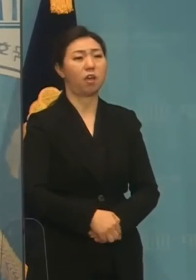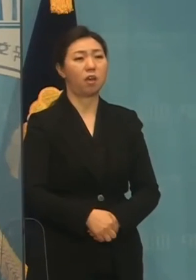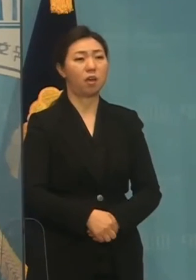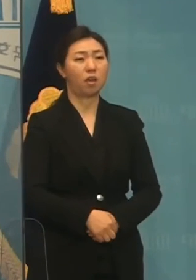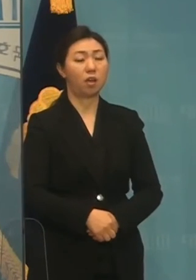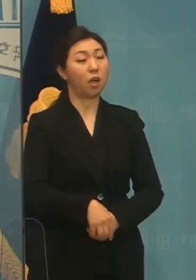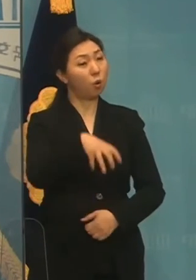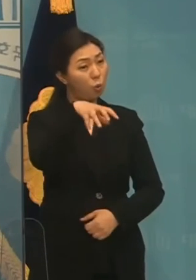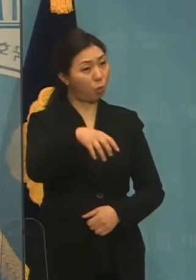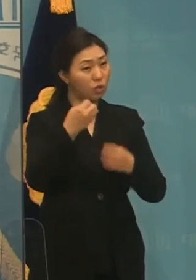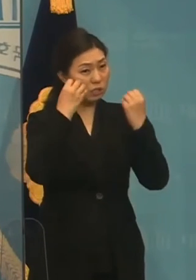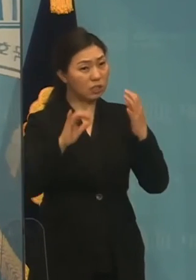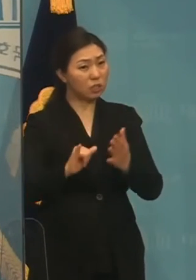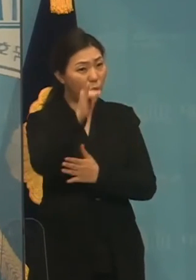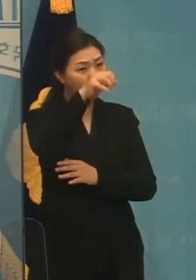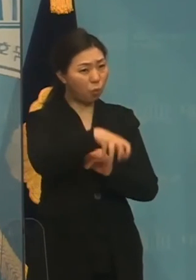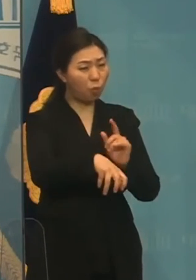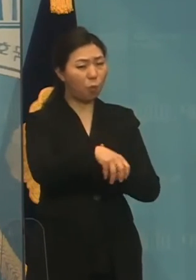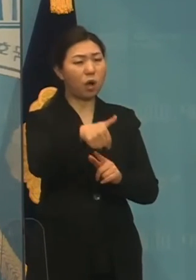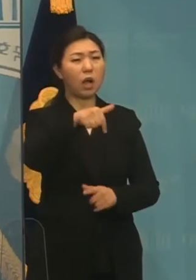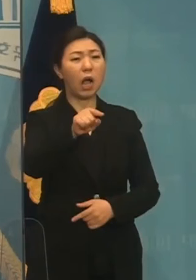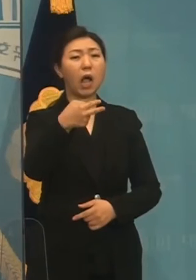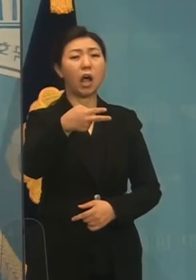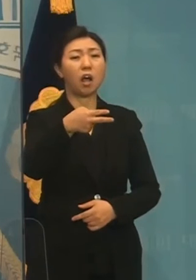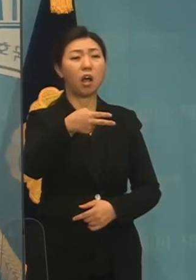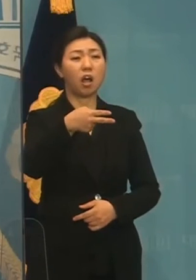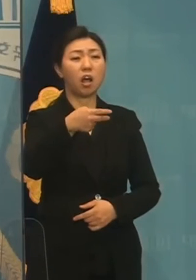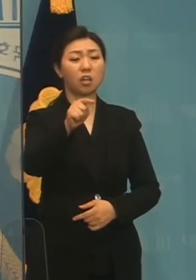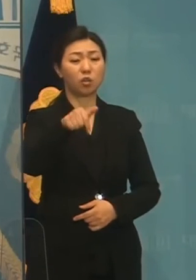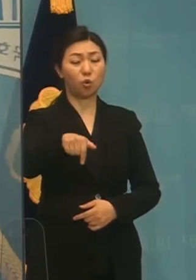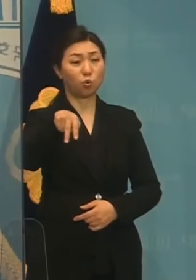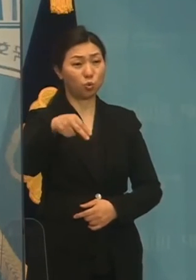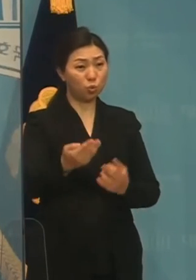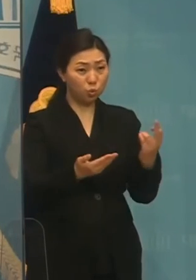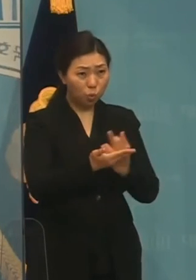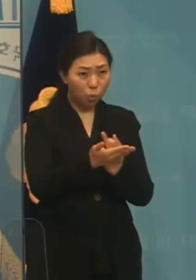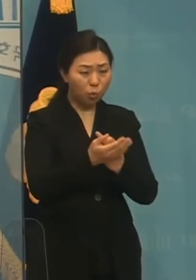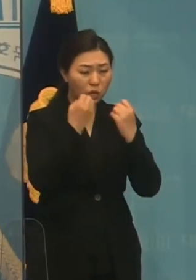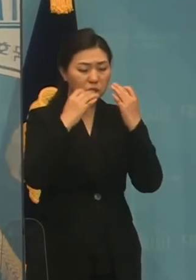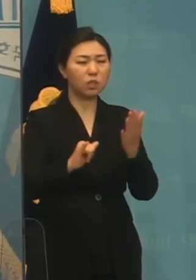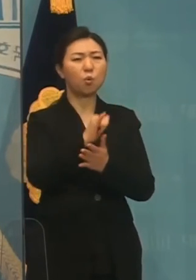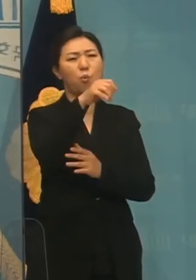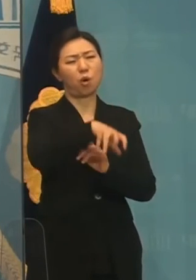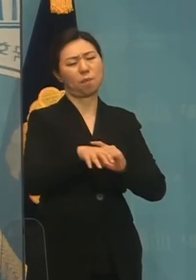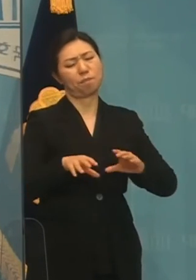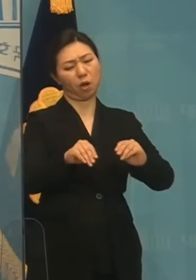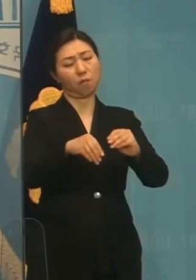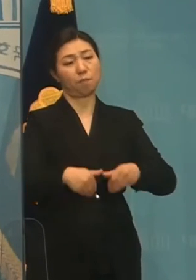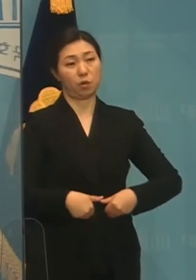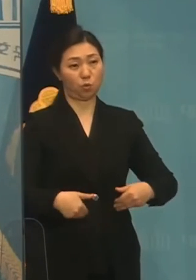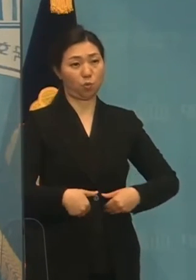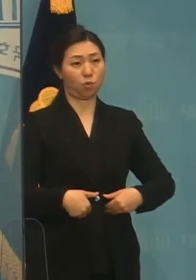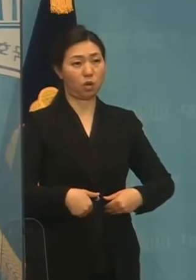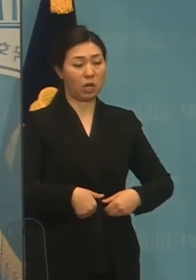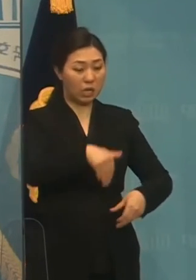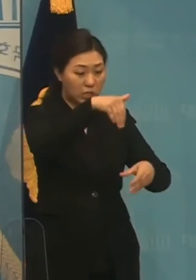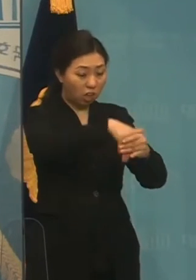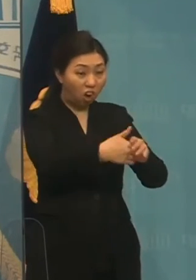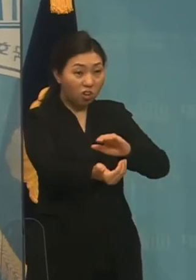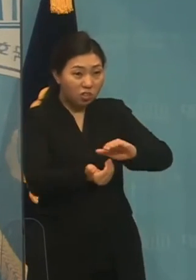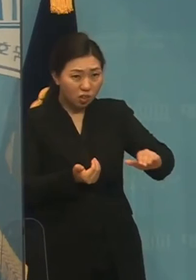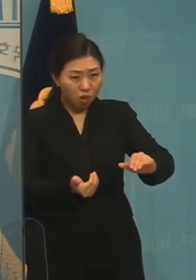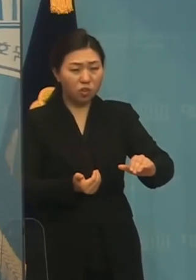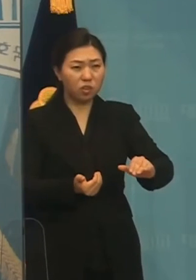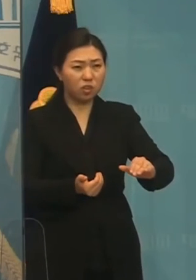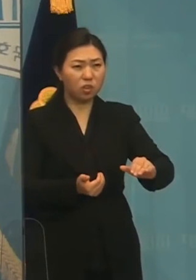가덕도 신고관 통보법은 여기서 멈춰야 합니다. 선거를 앞두고 옛 탄멘지를 앞세운 대형